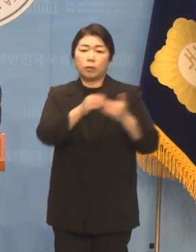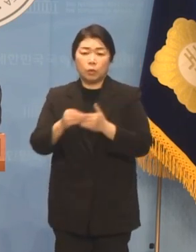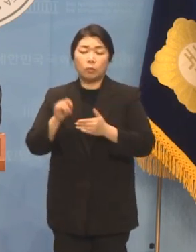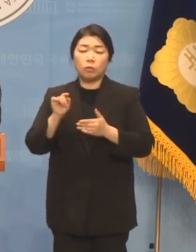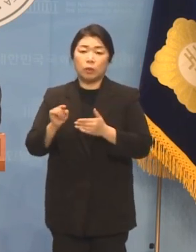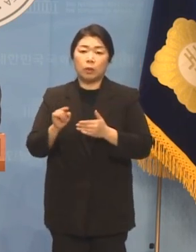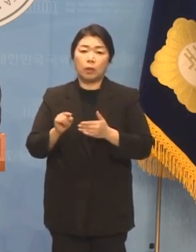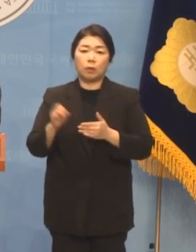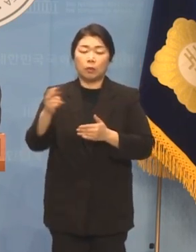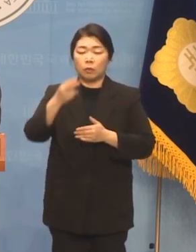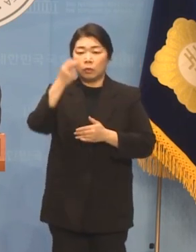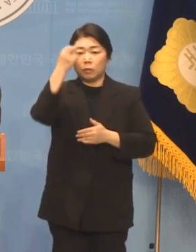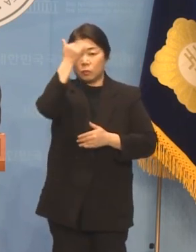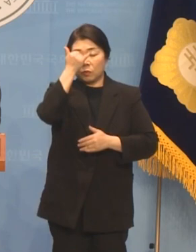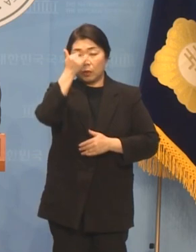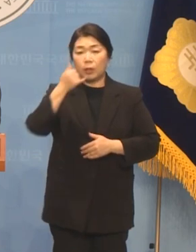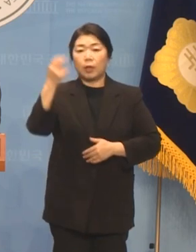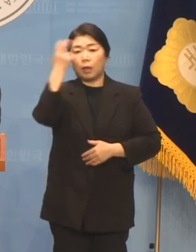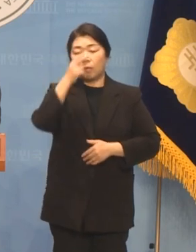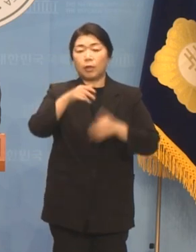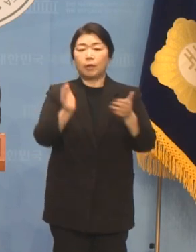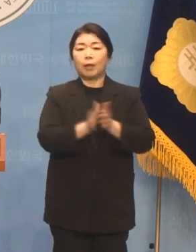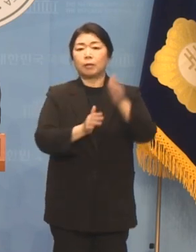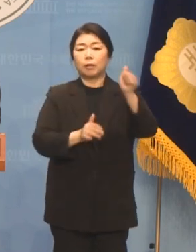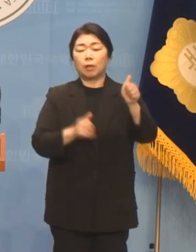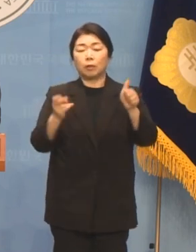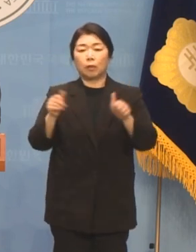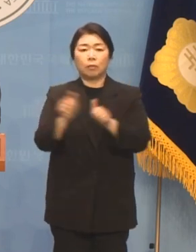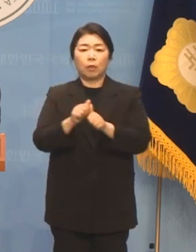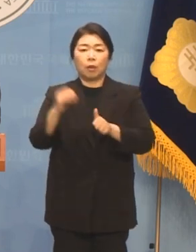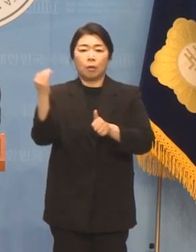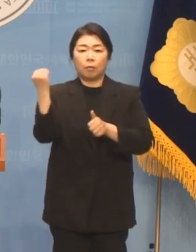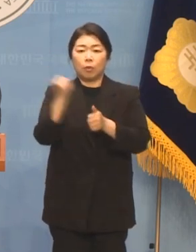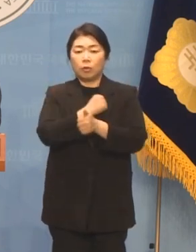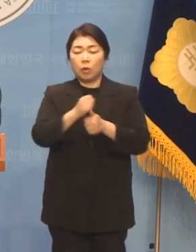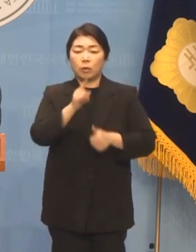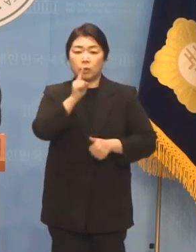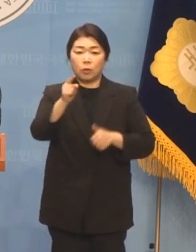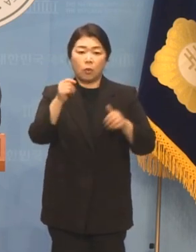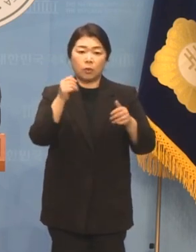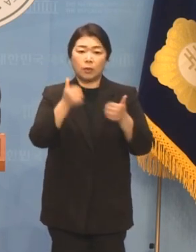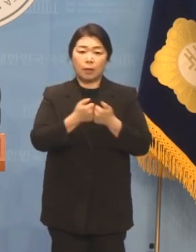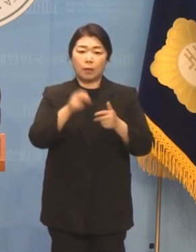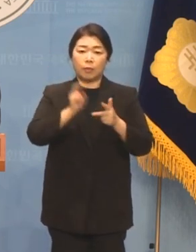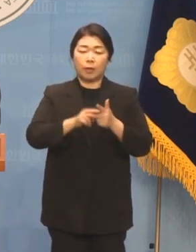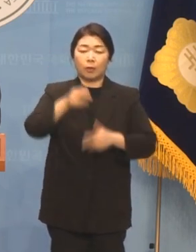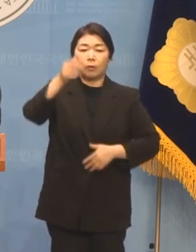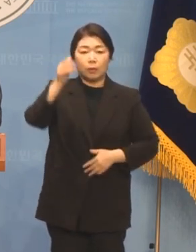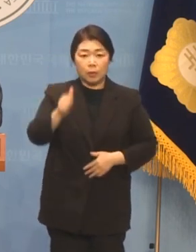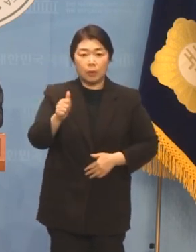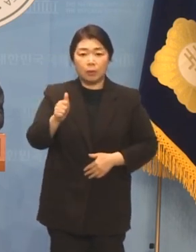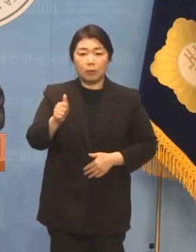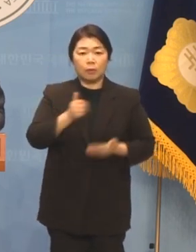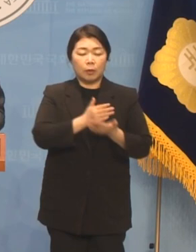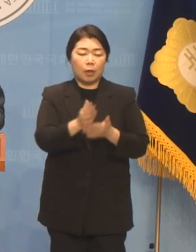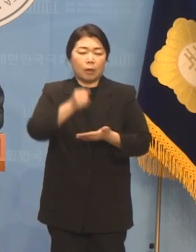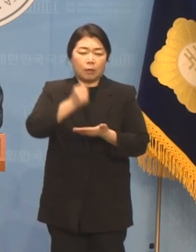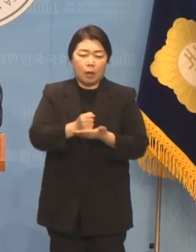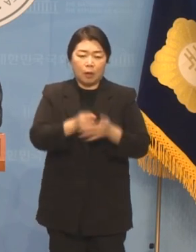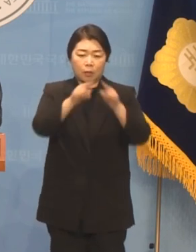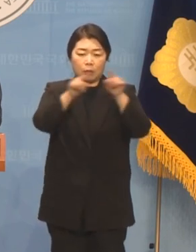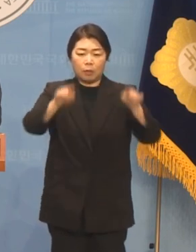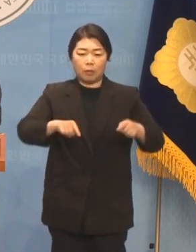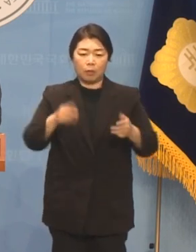윤리감찰단장, 젠더폭력 신고 상담센터장 등의 탄원서를